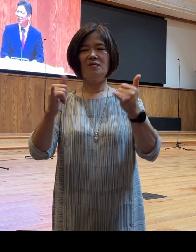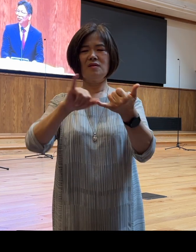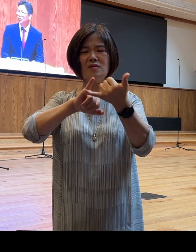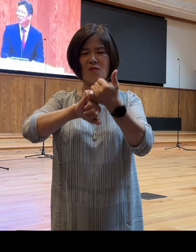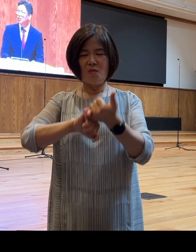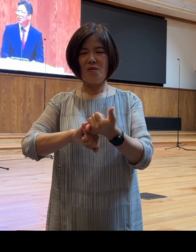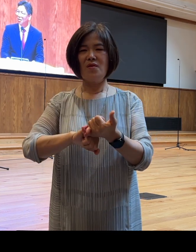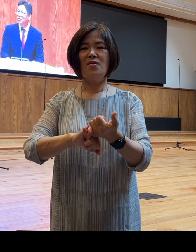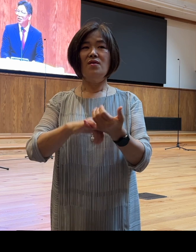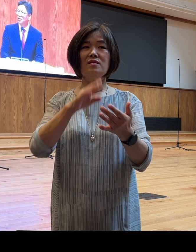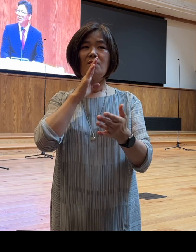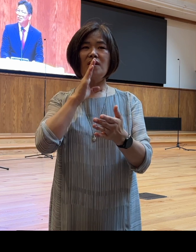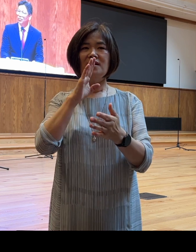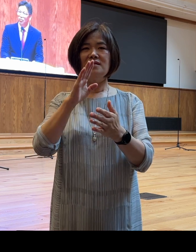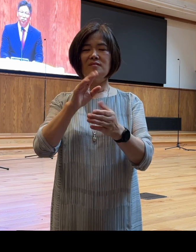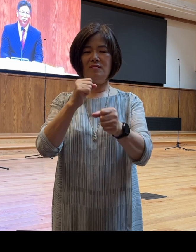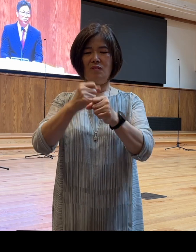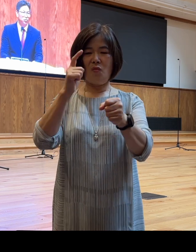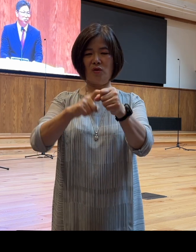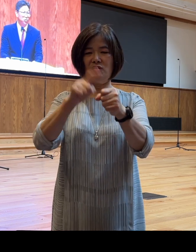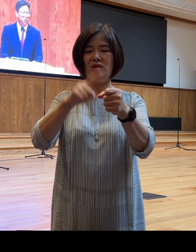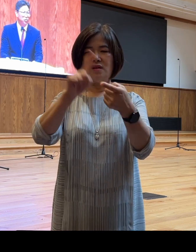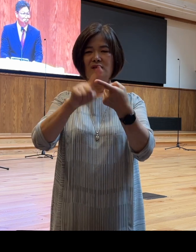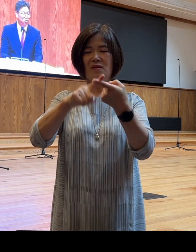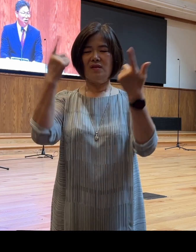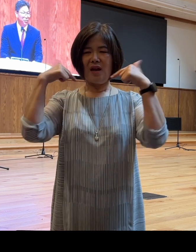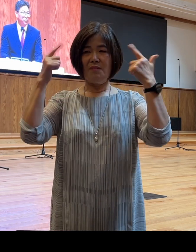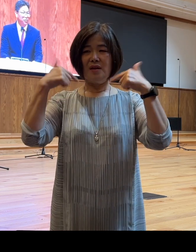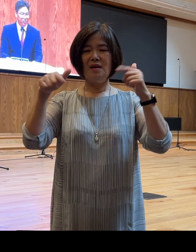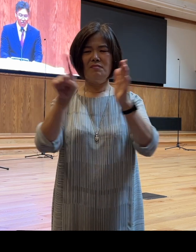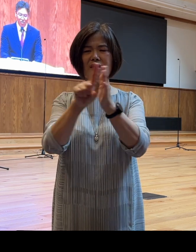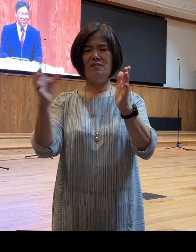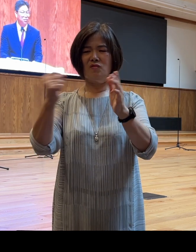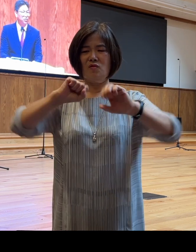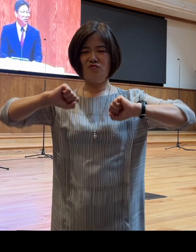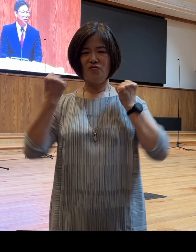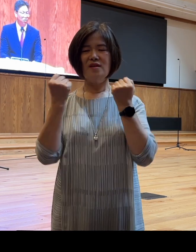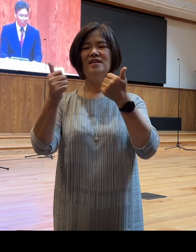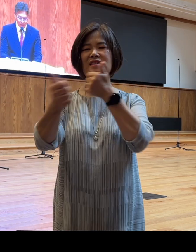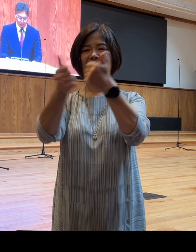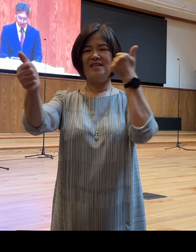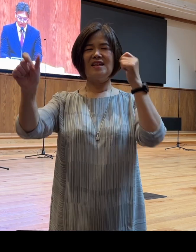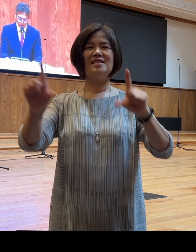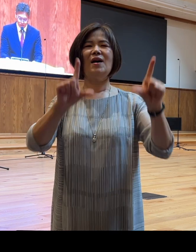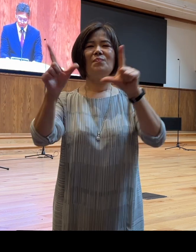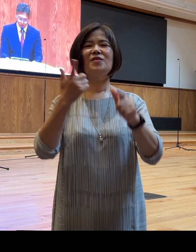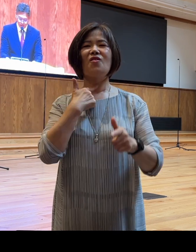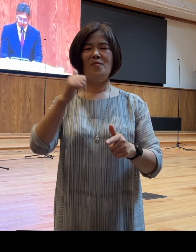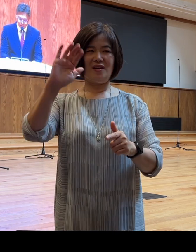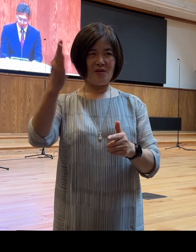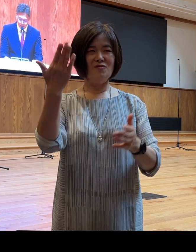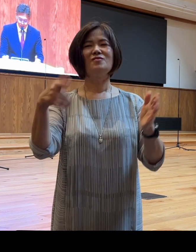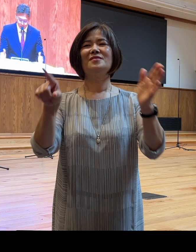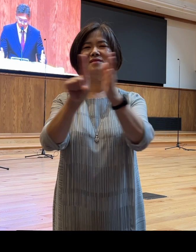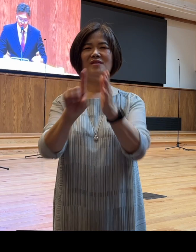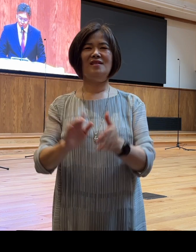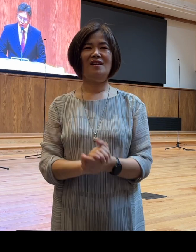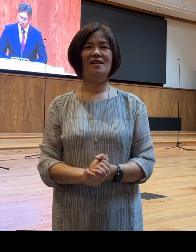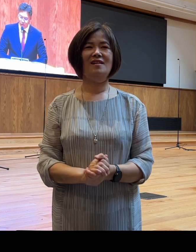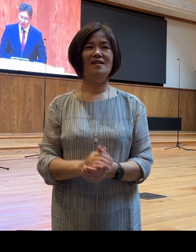날마다 믿음으로 순종하며 승리의 삶을 경험하게 될 것입니다 사랑하는 성도 여러분 이번 한